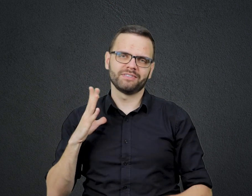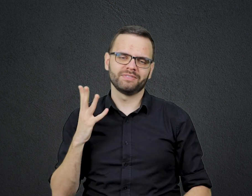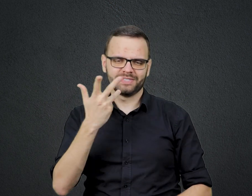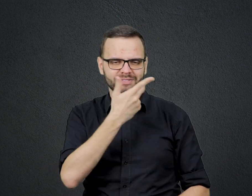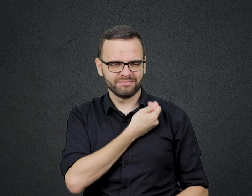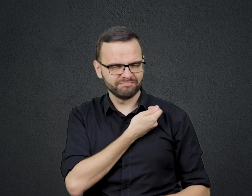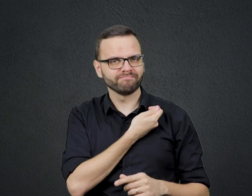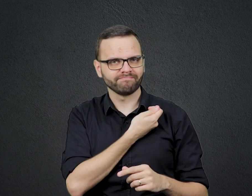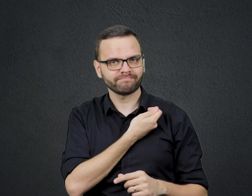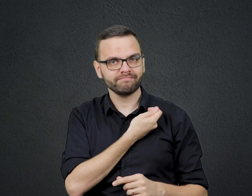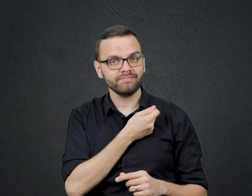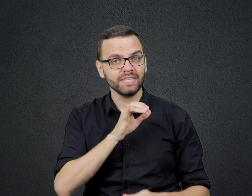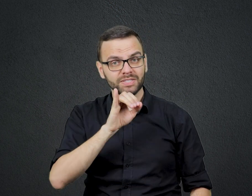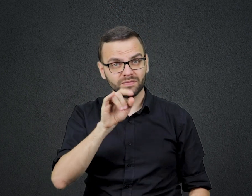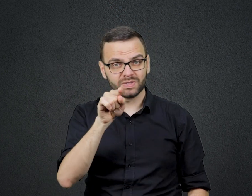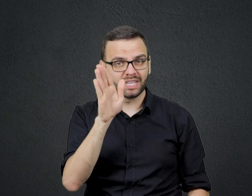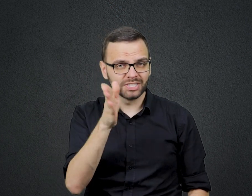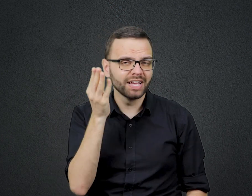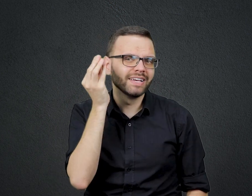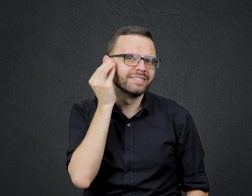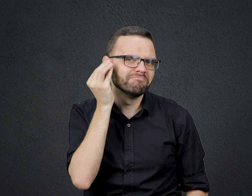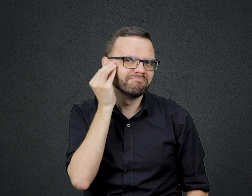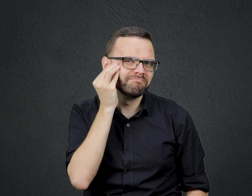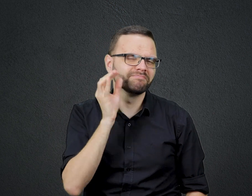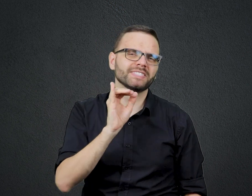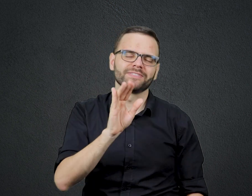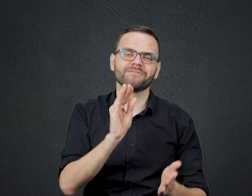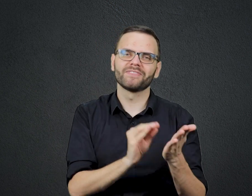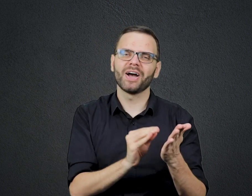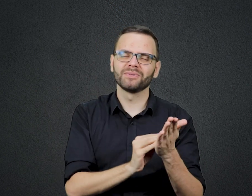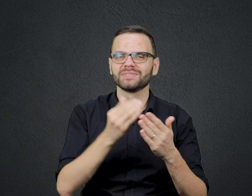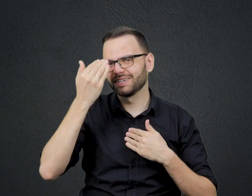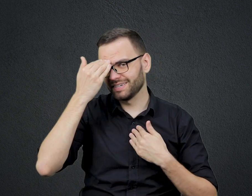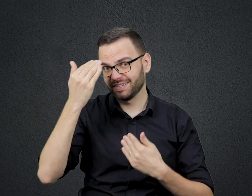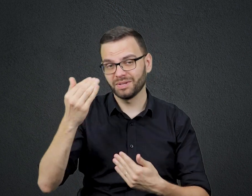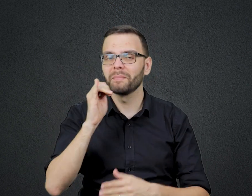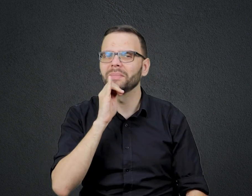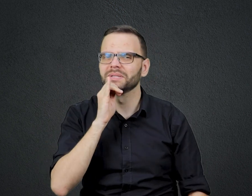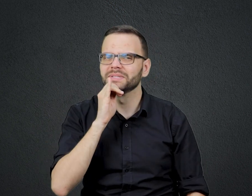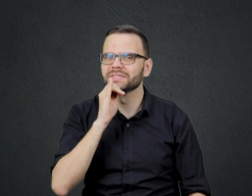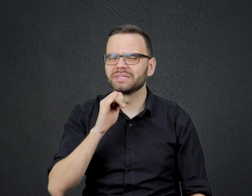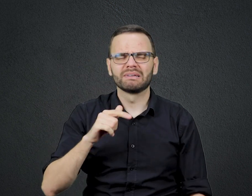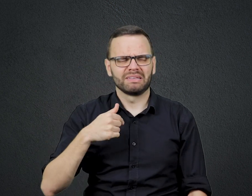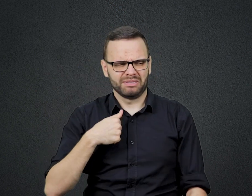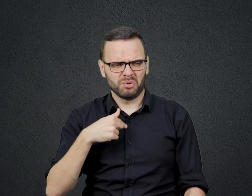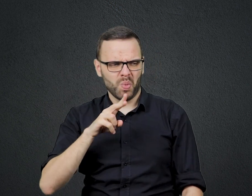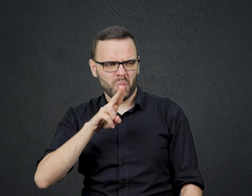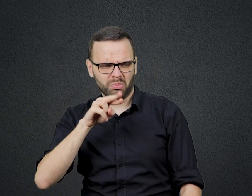Se você já experimentou a ingratidão Não acalente o sentimento do tipo Nunca mais vou ajudar quem quer que